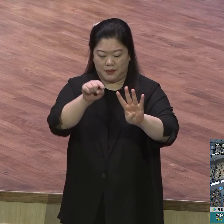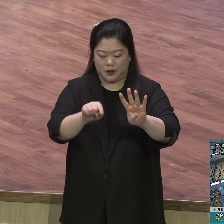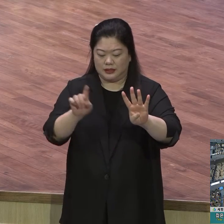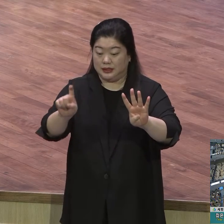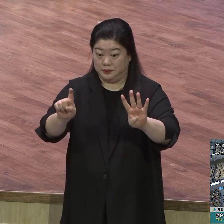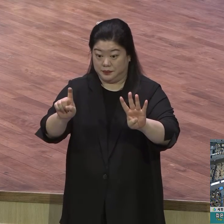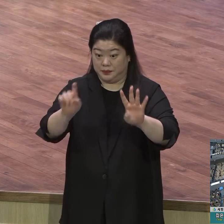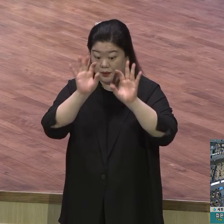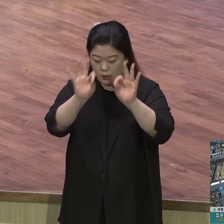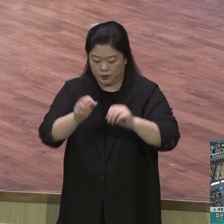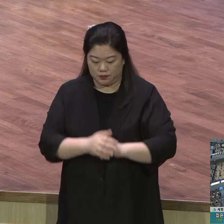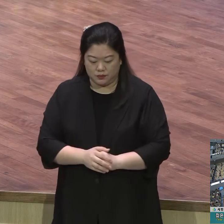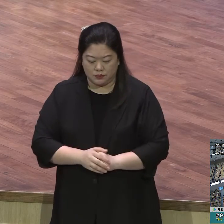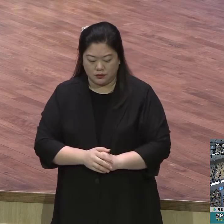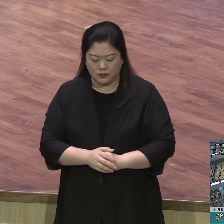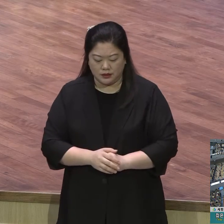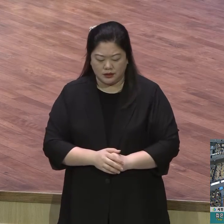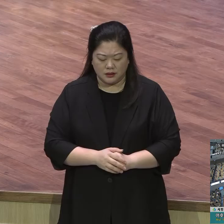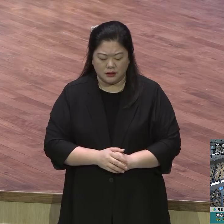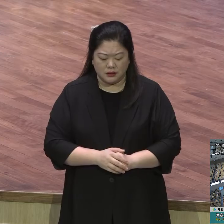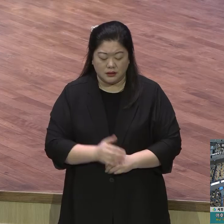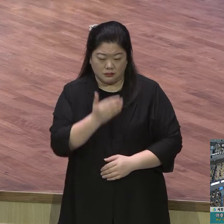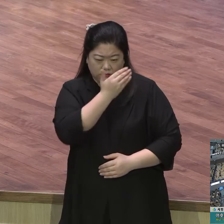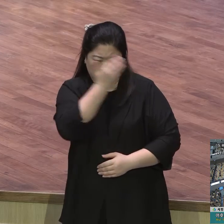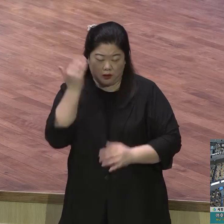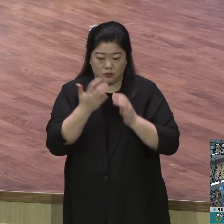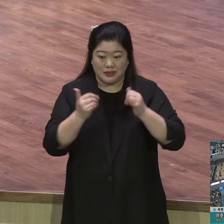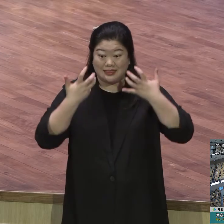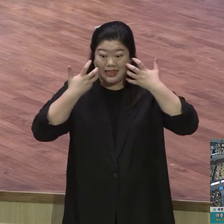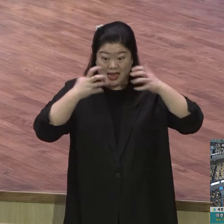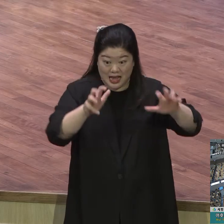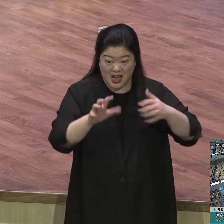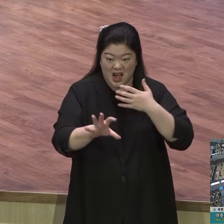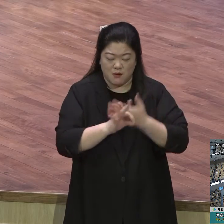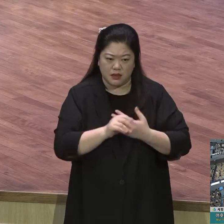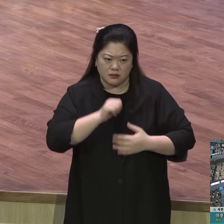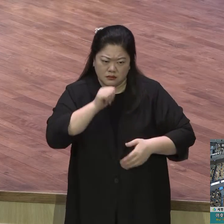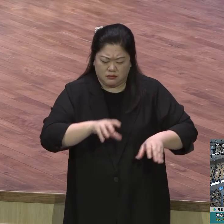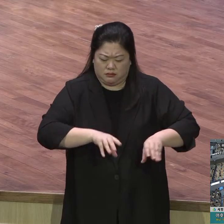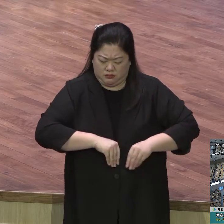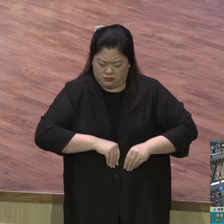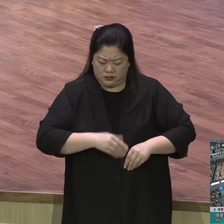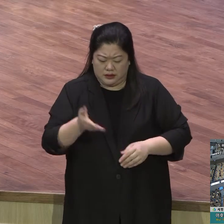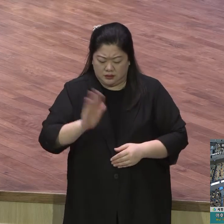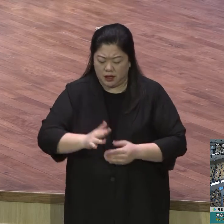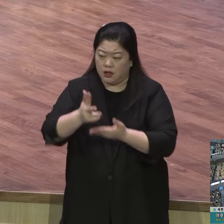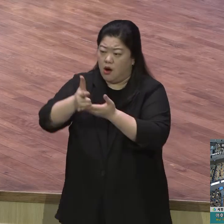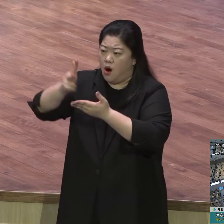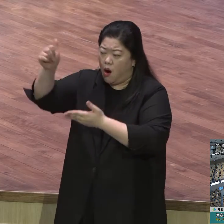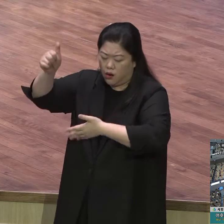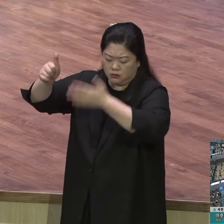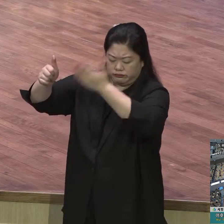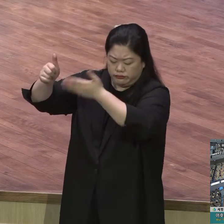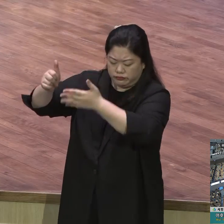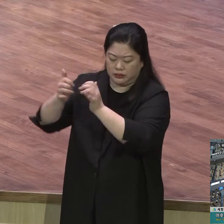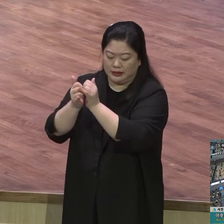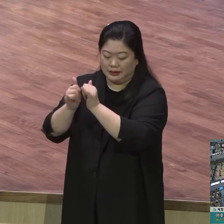궁핍하여 줄일지라도 요하를 찾는 자는 모든 좋은 것에 부족함이 없으려다 이